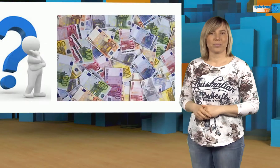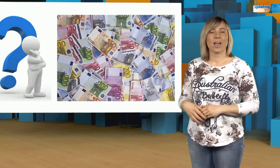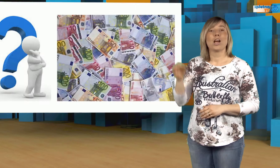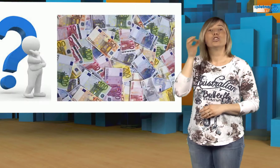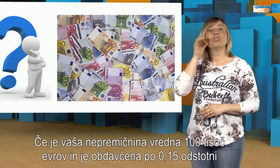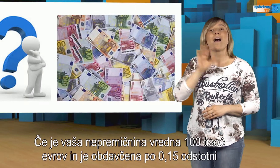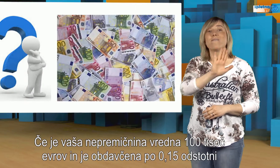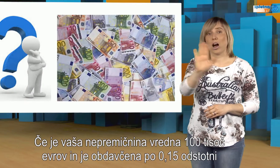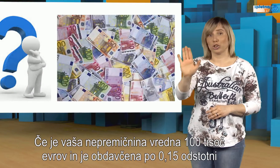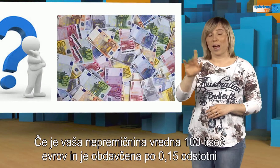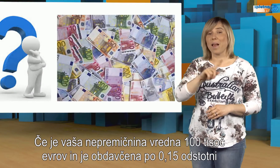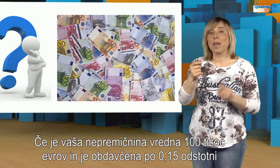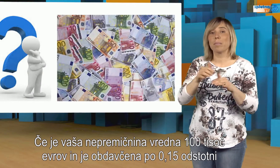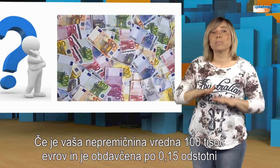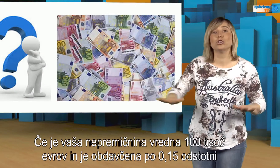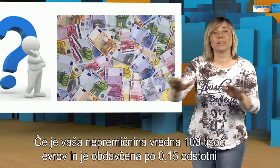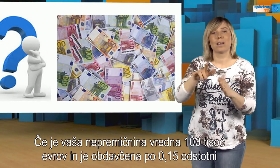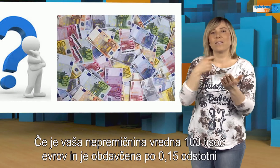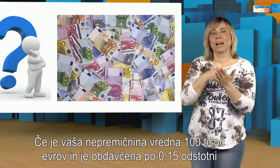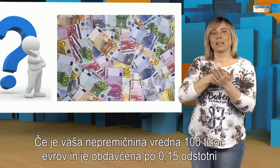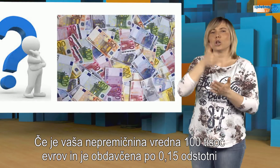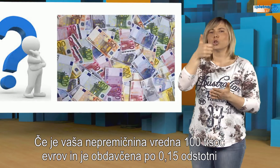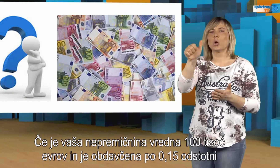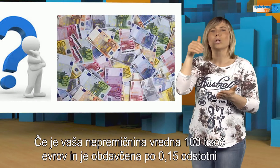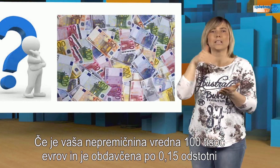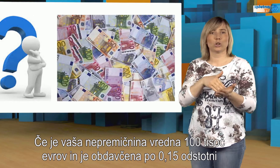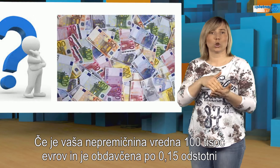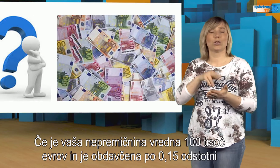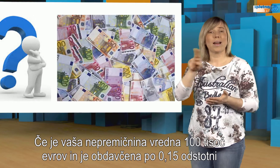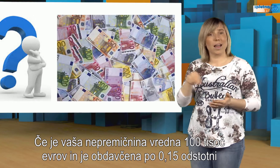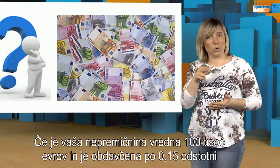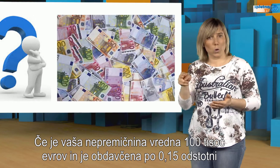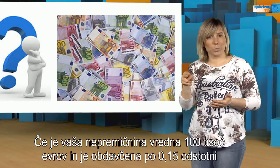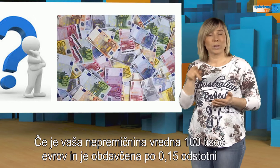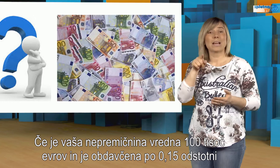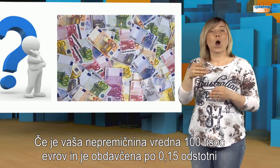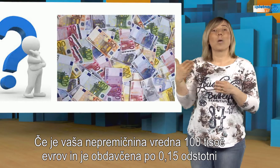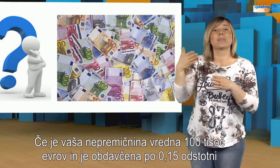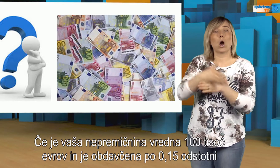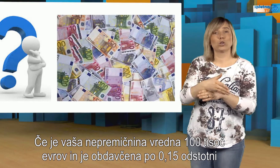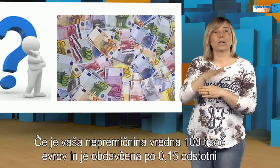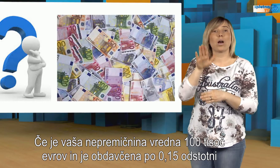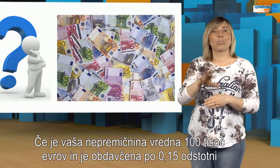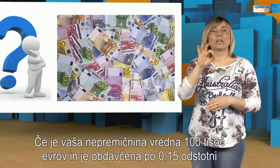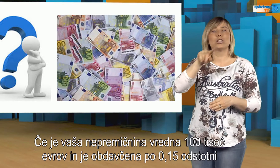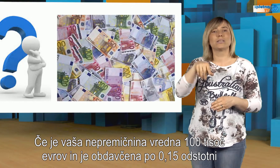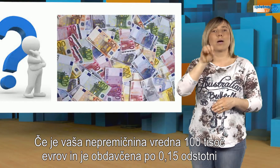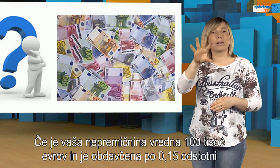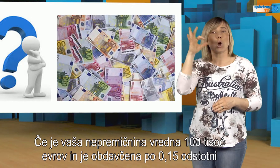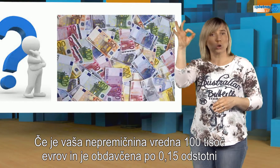Če je vaša neprimičnina vredna 100 tisoč evrov in je obdavčena po nicila 15 odstotni vrednosti neprimičnine, bo davek